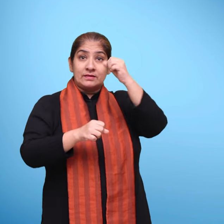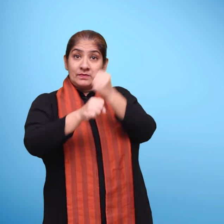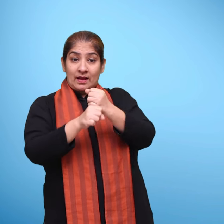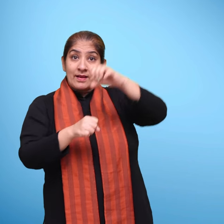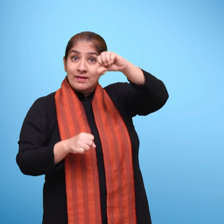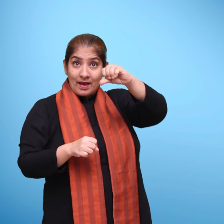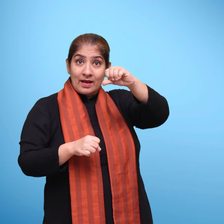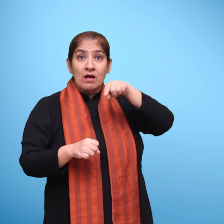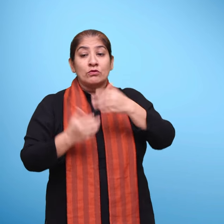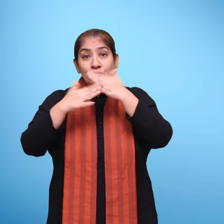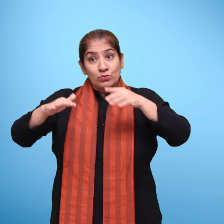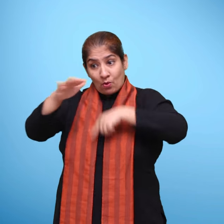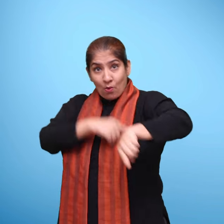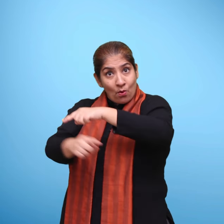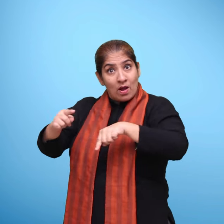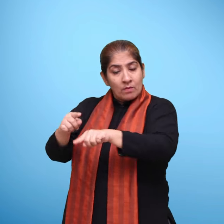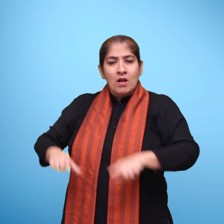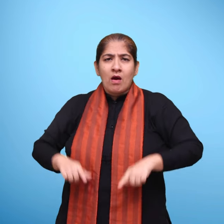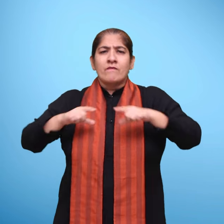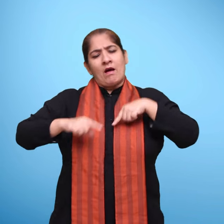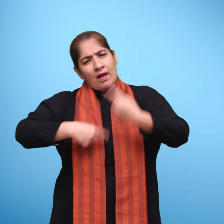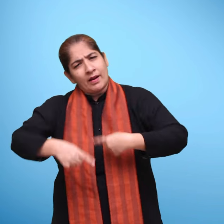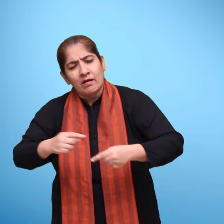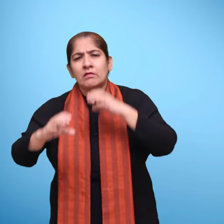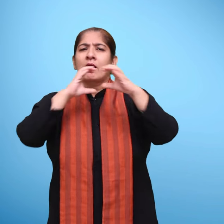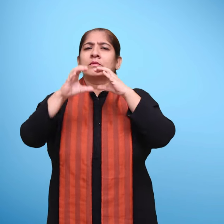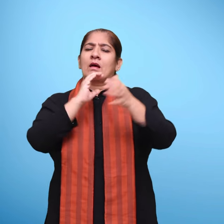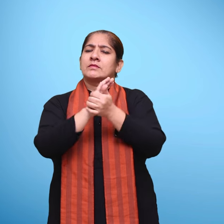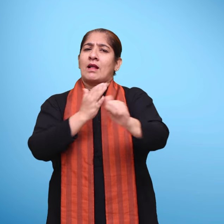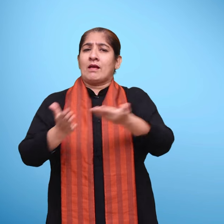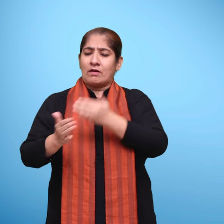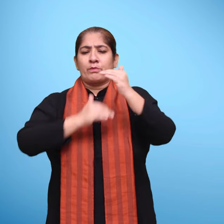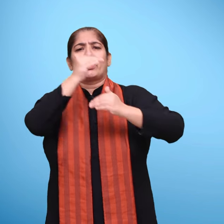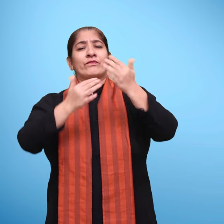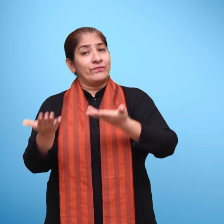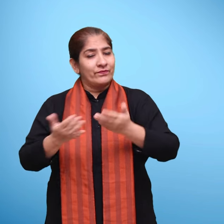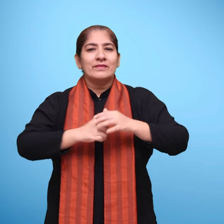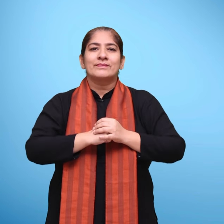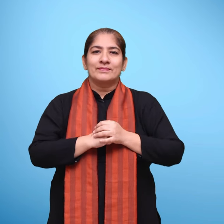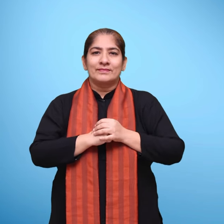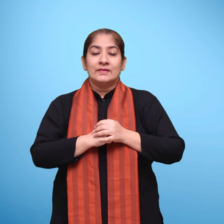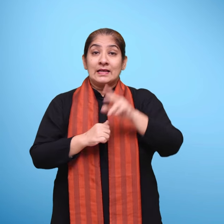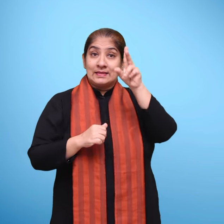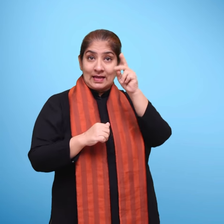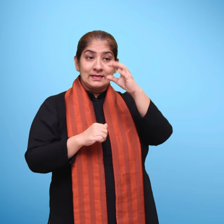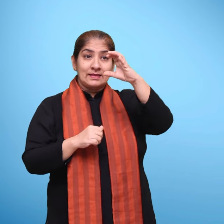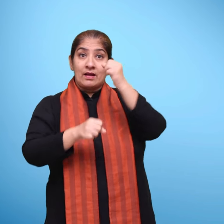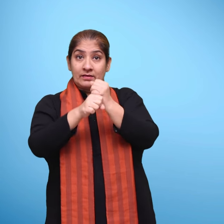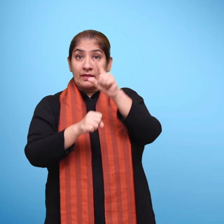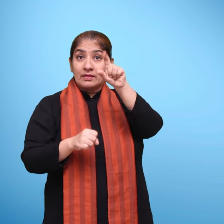बच्चे दैनिक जीवन के लिए प्रभावी संप्रेशन की कुशलता विक्सित करते हैं CG10 बच्चे पहली